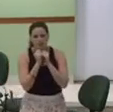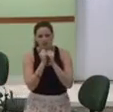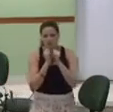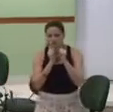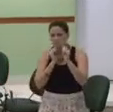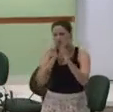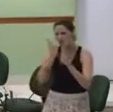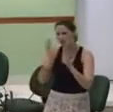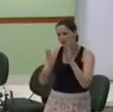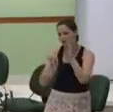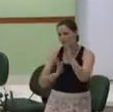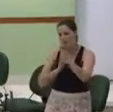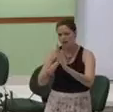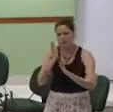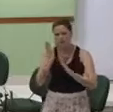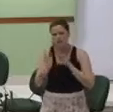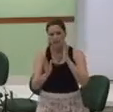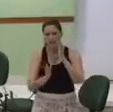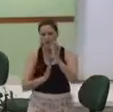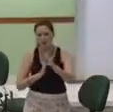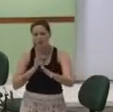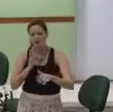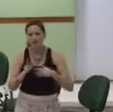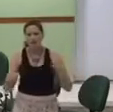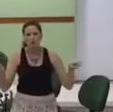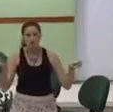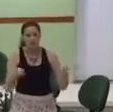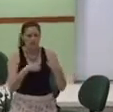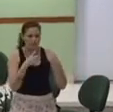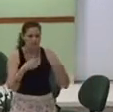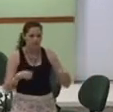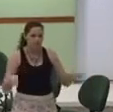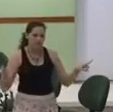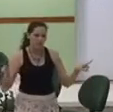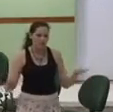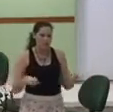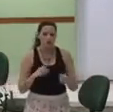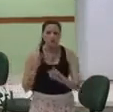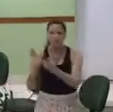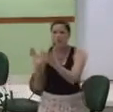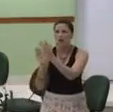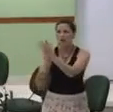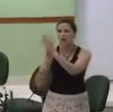disser Um hino de louvor